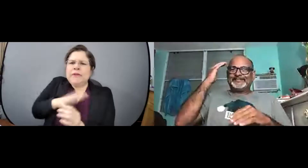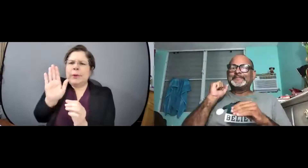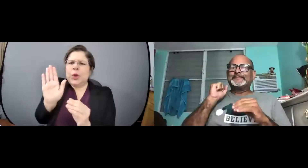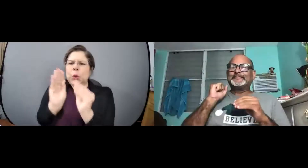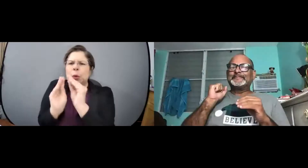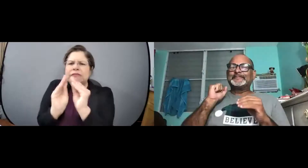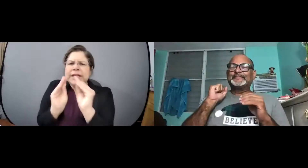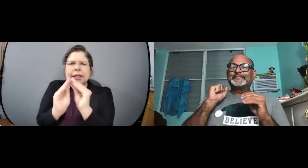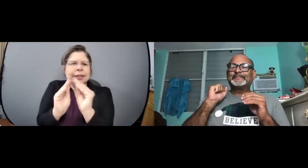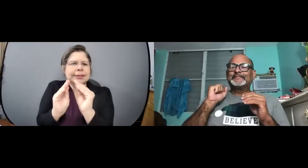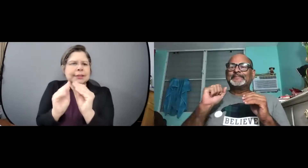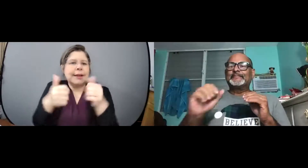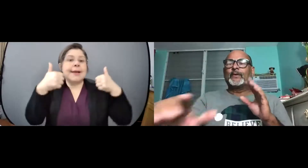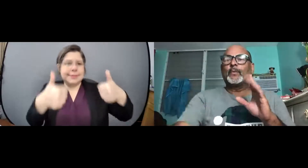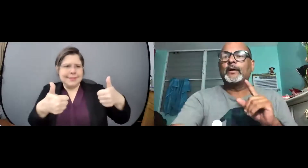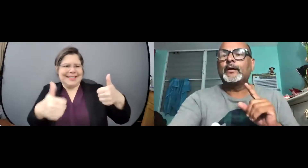ahí está